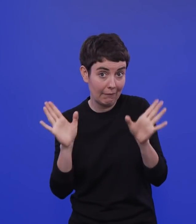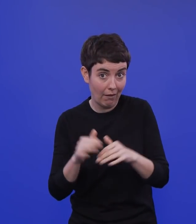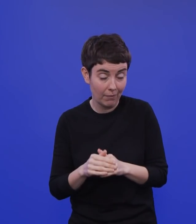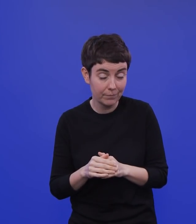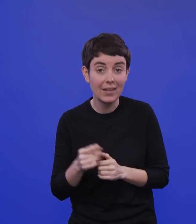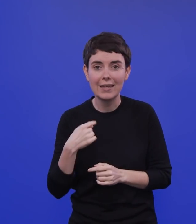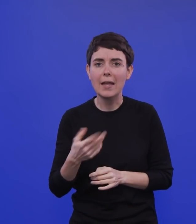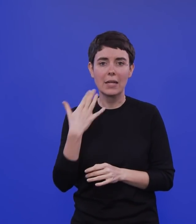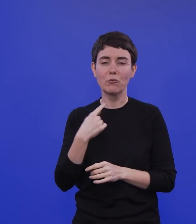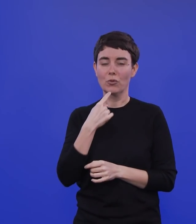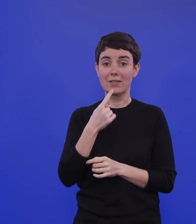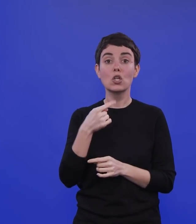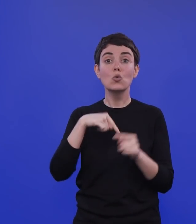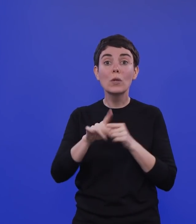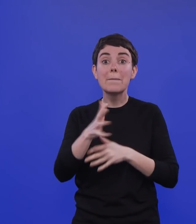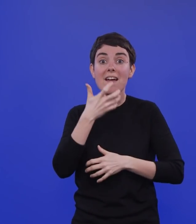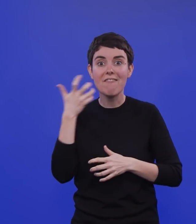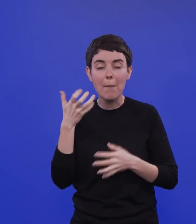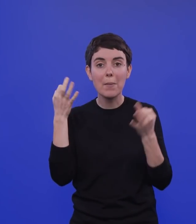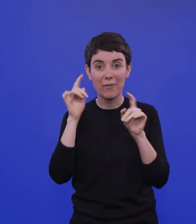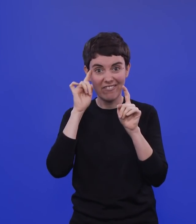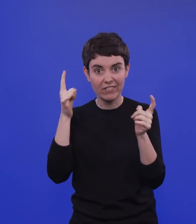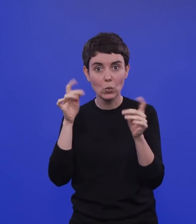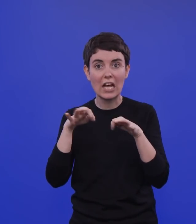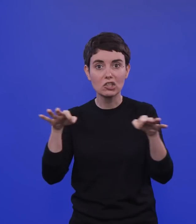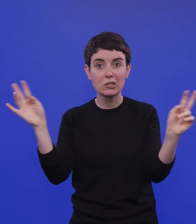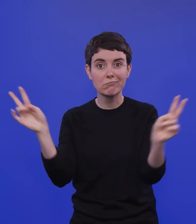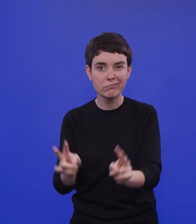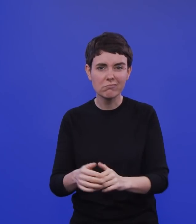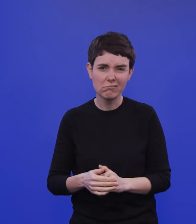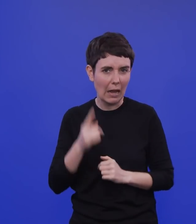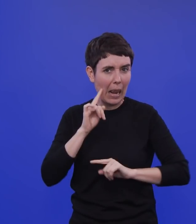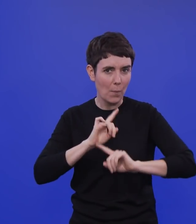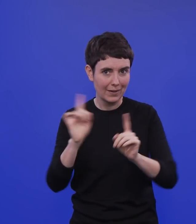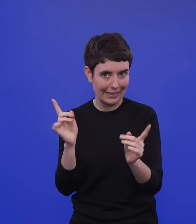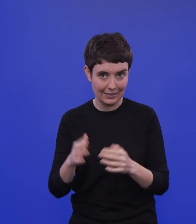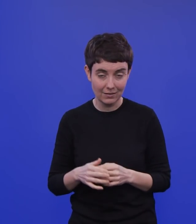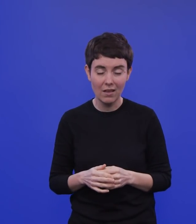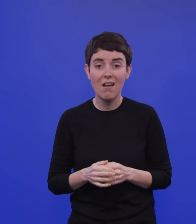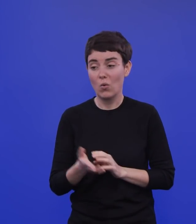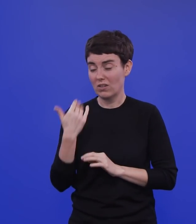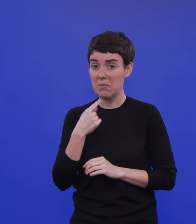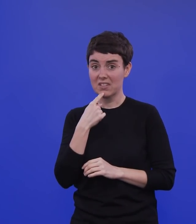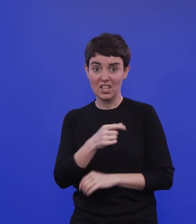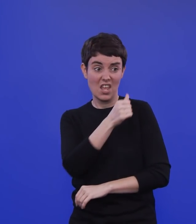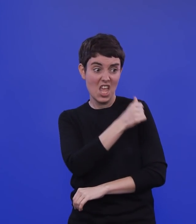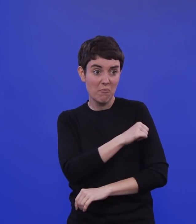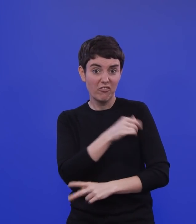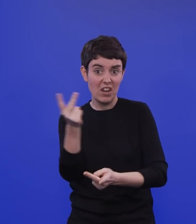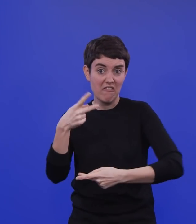Temperatureffekt gibt. Und wir wissen nicht so recht, wie es mit der Vakzine voranschreitet. Das wissen wir zum Glück jetzt inzwischen etwas